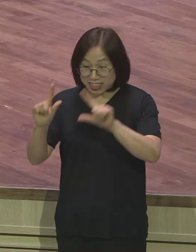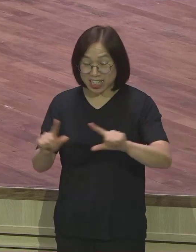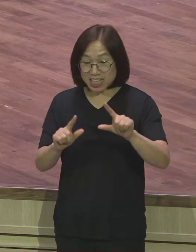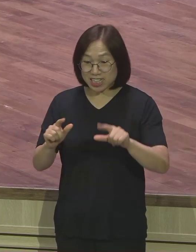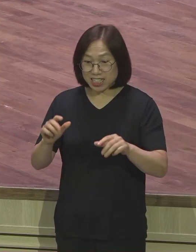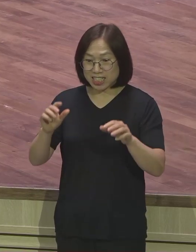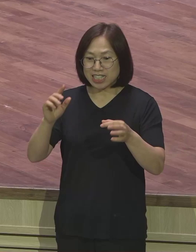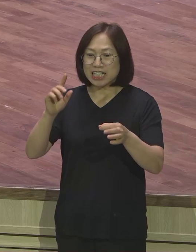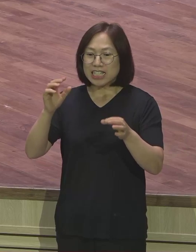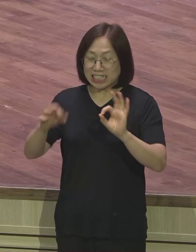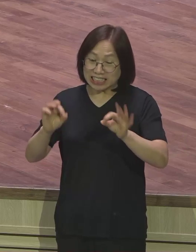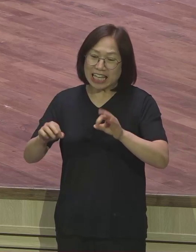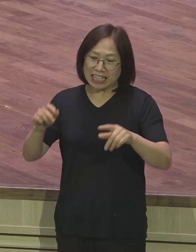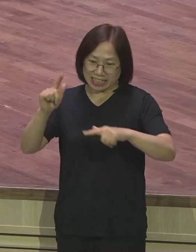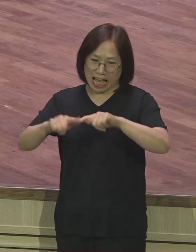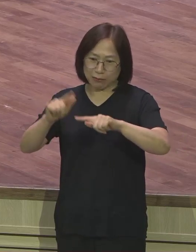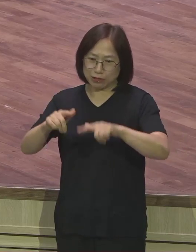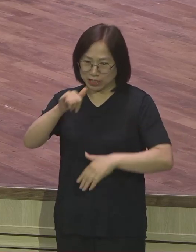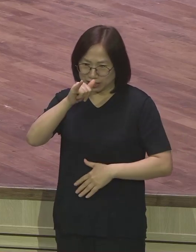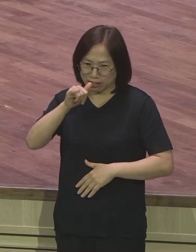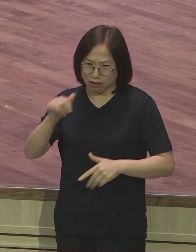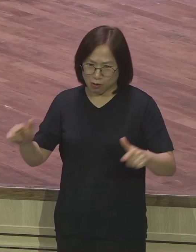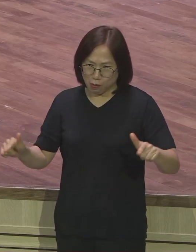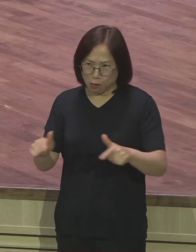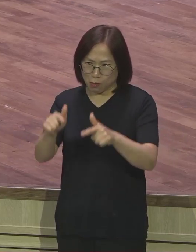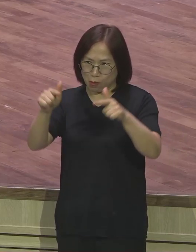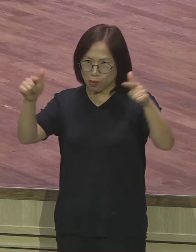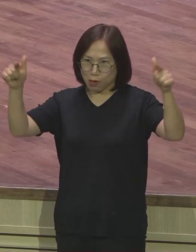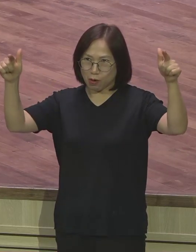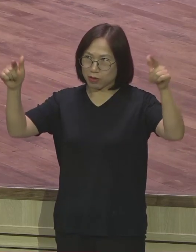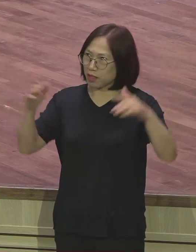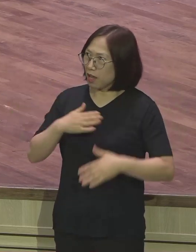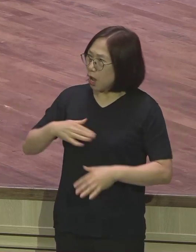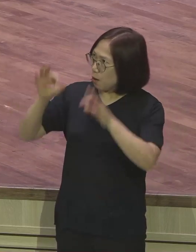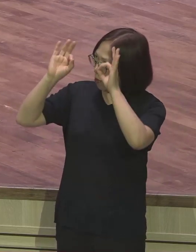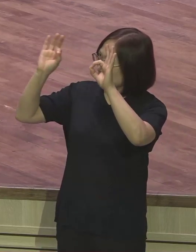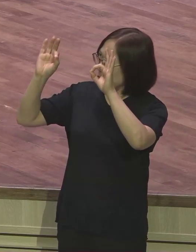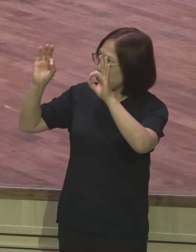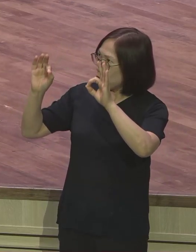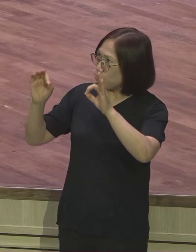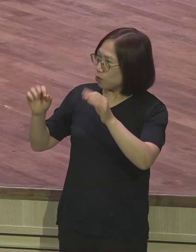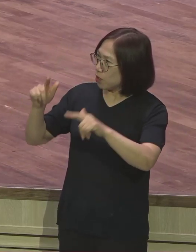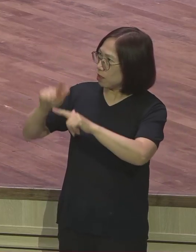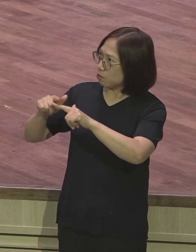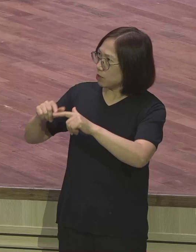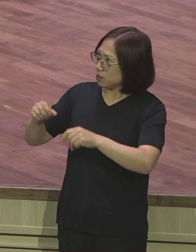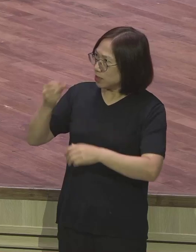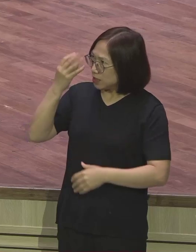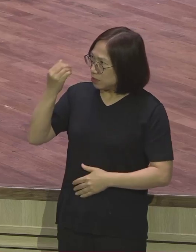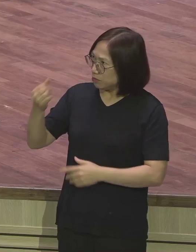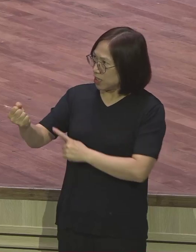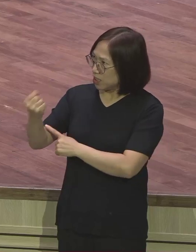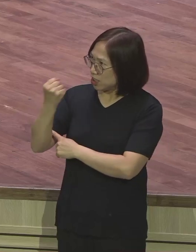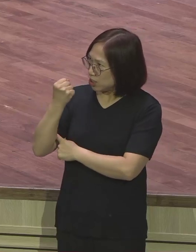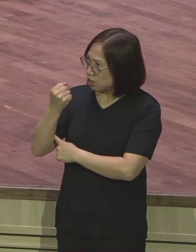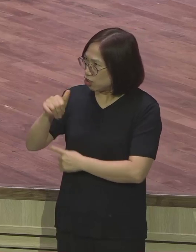대단한지 제가 봐도 그 나무에서 뭔가 신비한 능력이 막 나올 것 같은 140년도 아니고